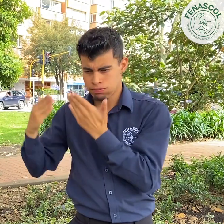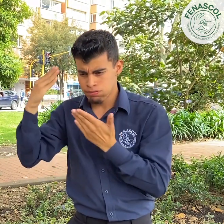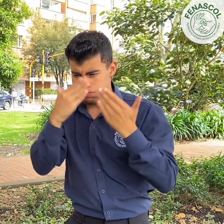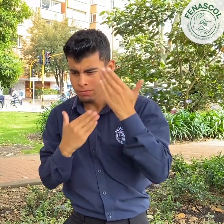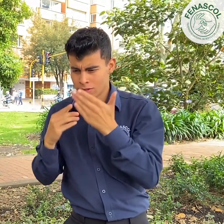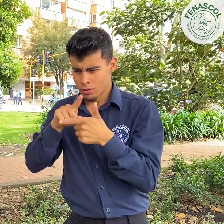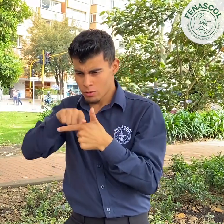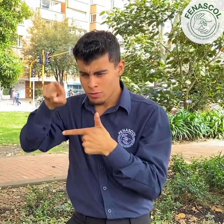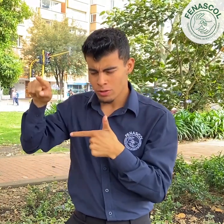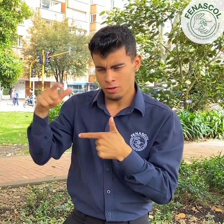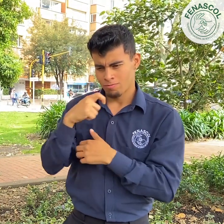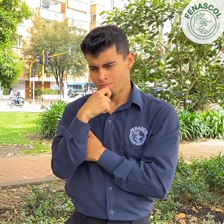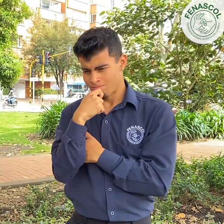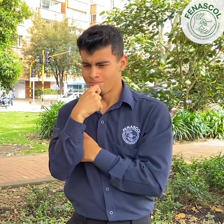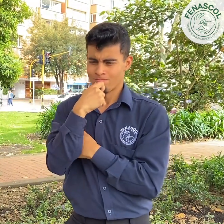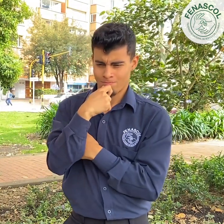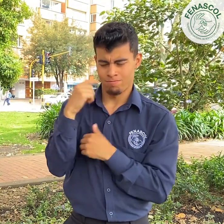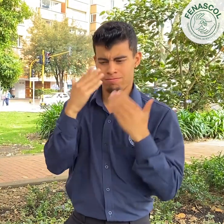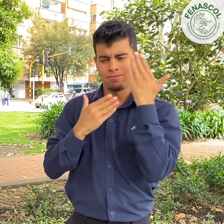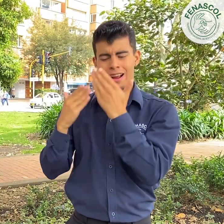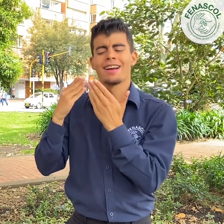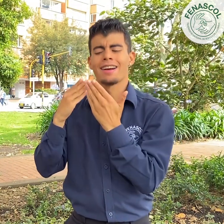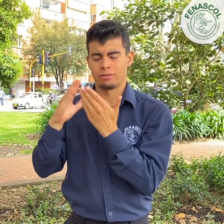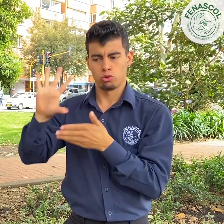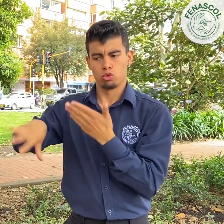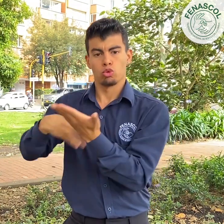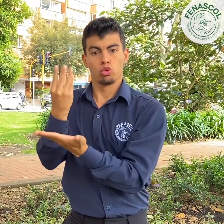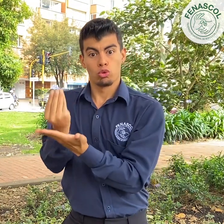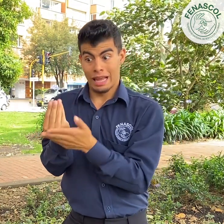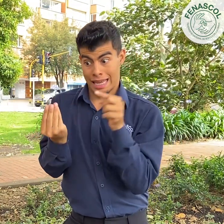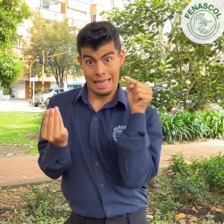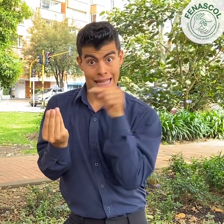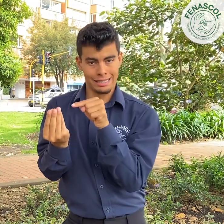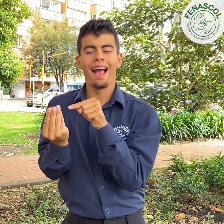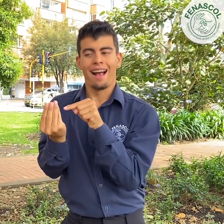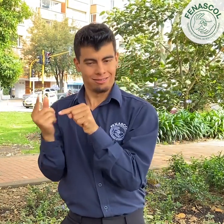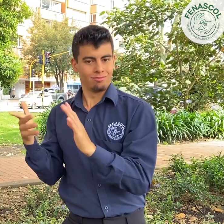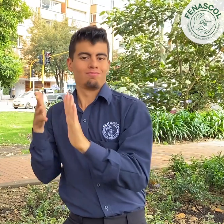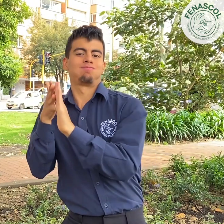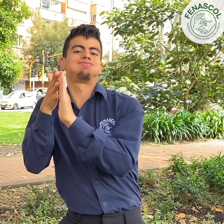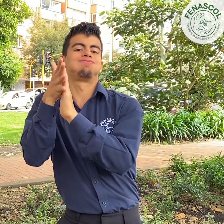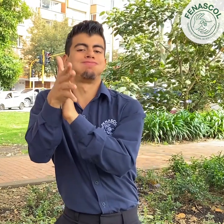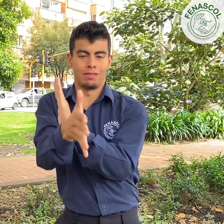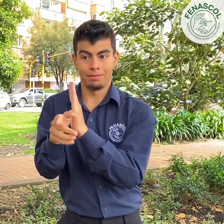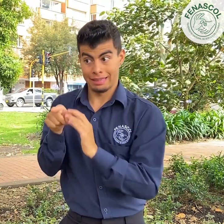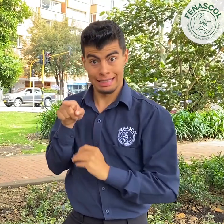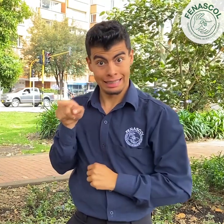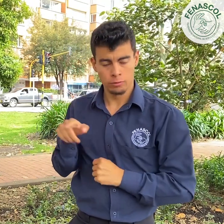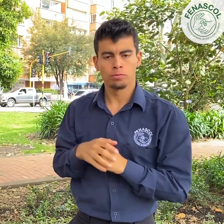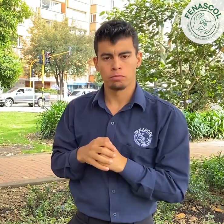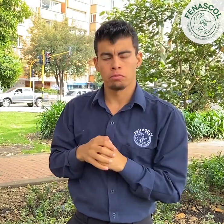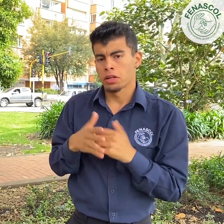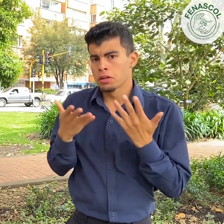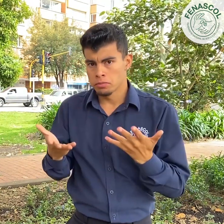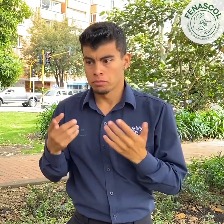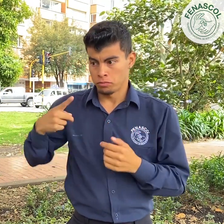respectivo análisis estadístico y serán los resultados de este proceso el tema que abordaremos con nuestros invitados.